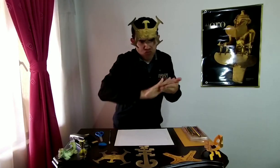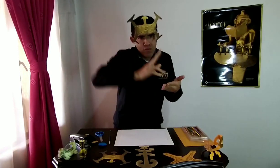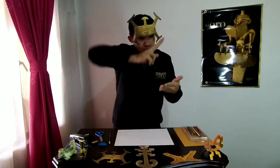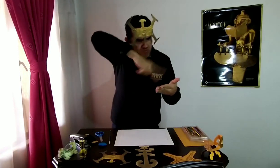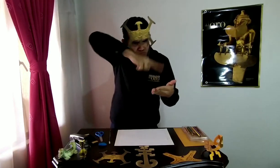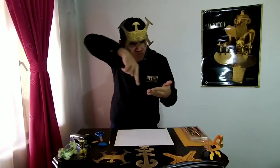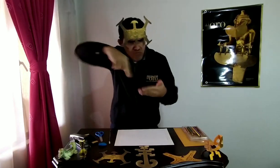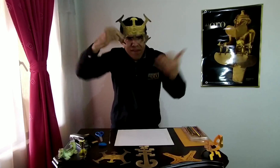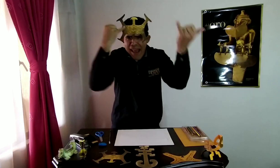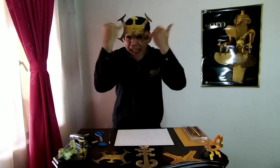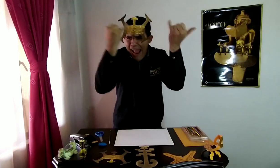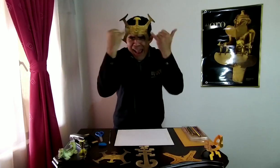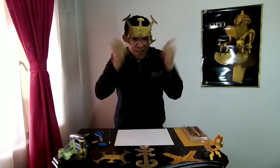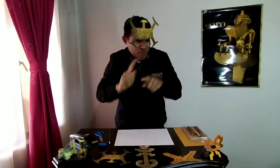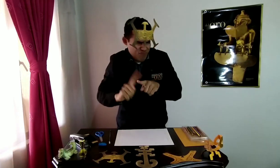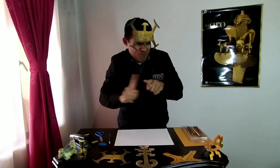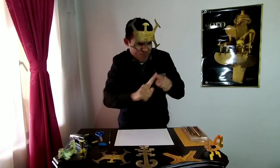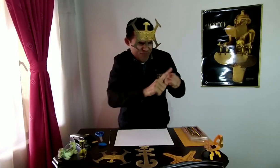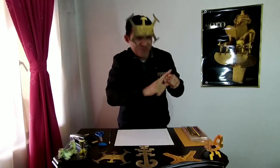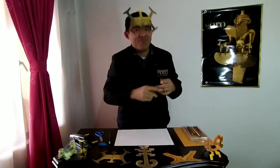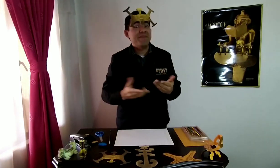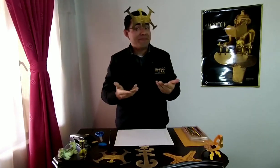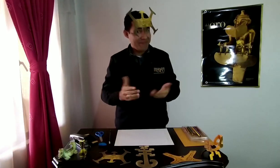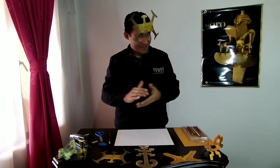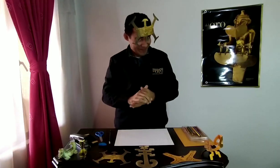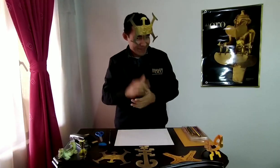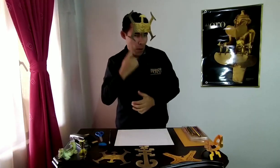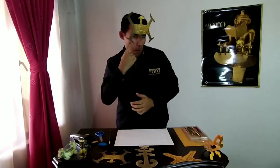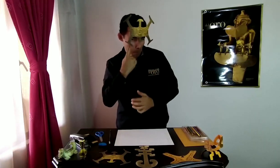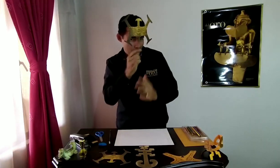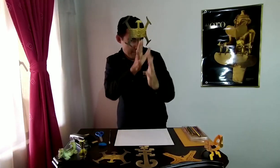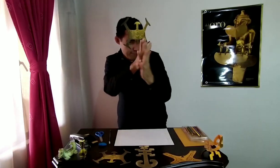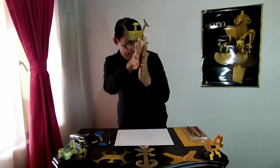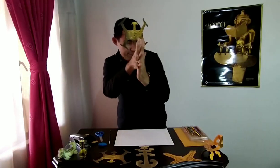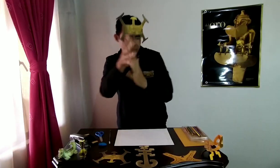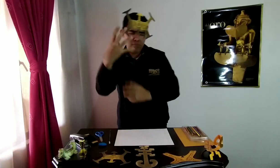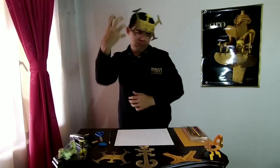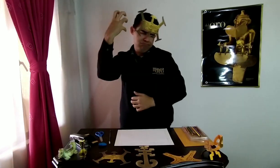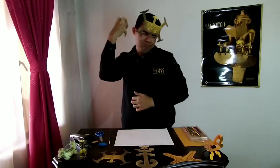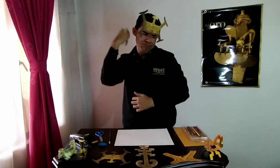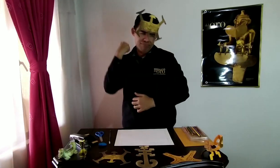colorear, pintar, jugar con nuestra imaginación y crear.